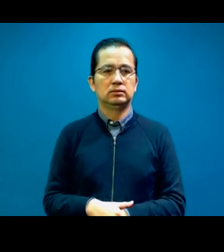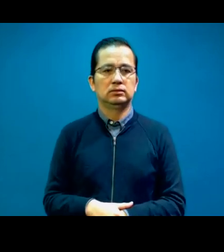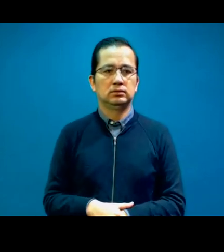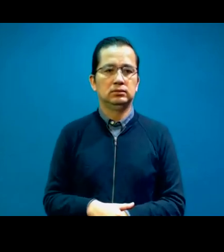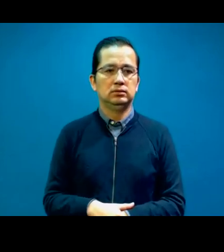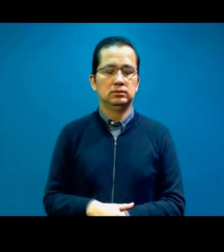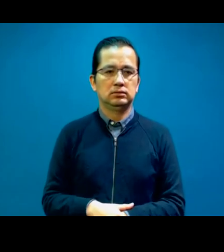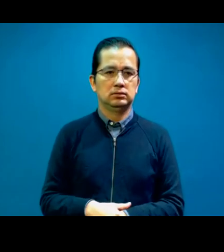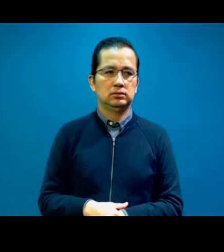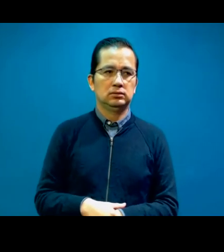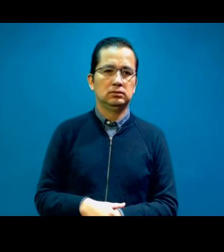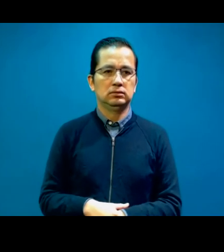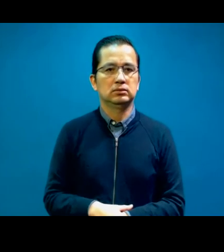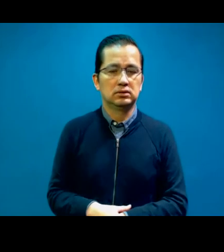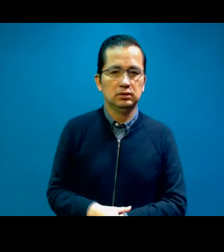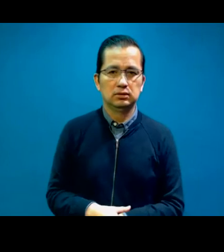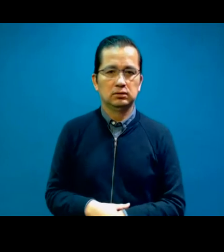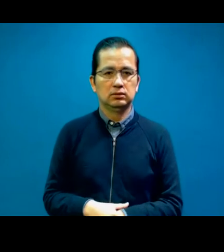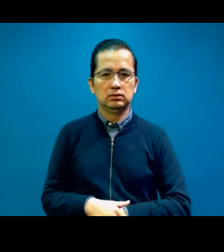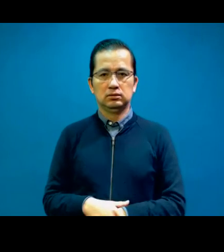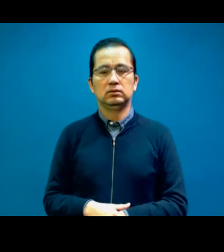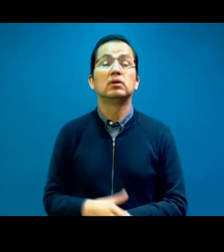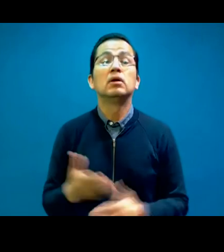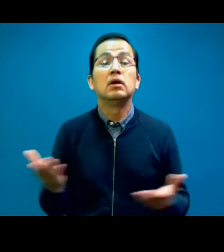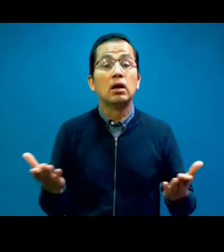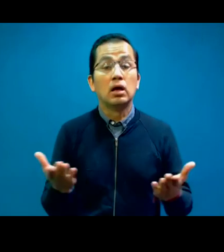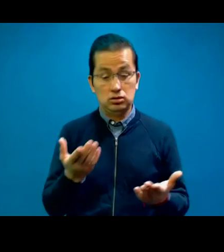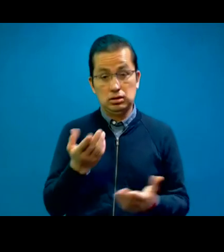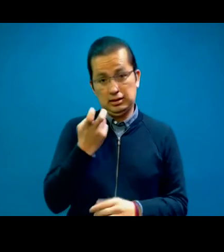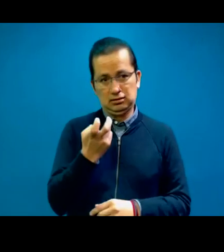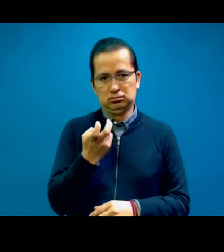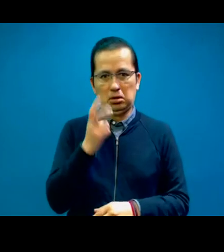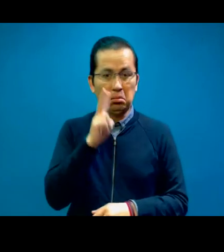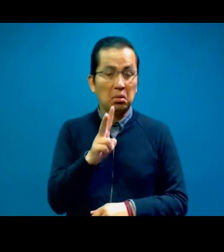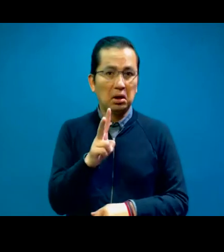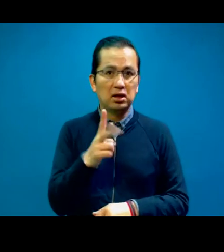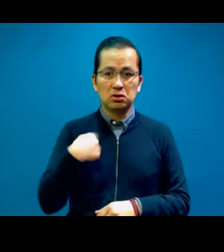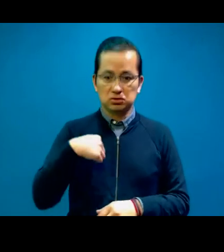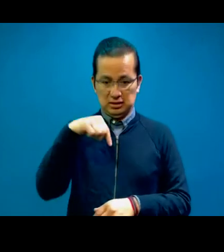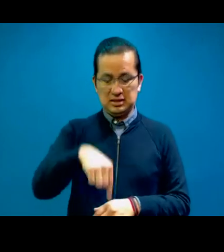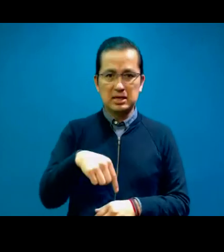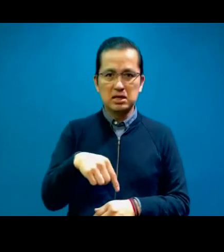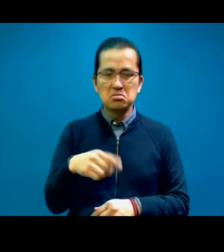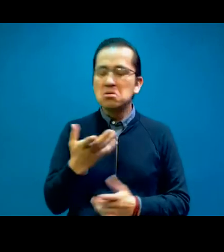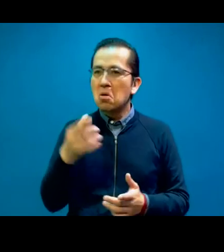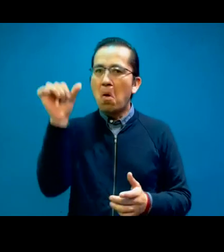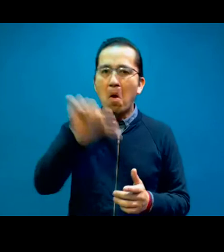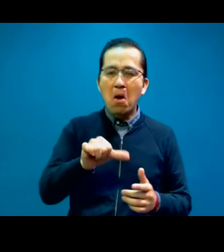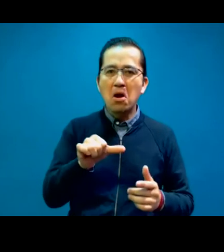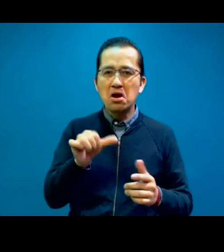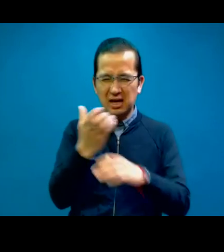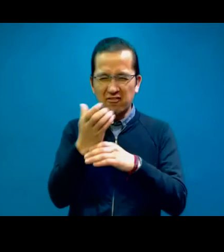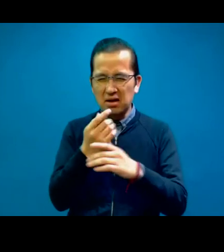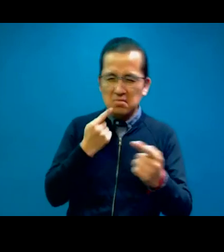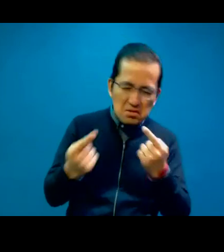Listo. Bueno, pues, como pudieron ver, tuvimos un café con colegas sumamente variado el día de hoy. Este,